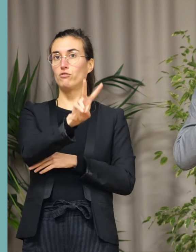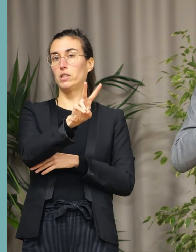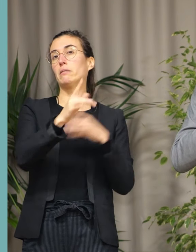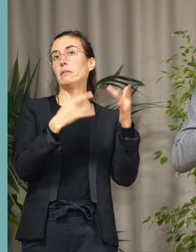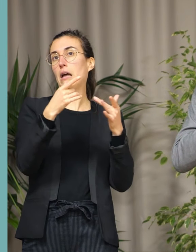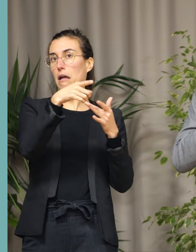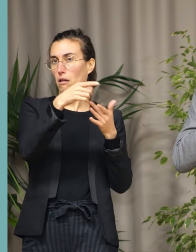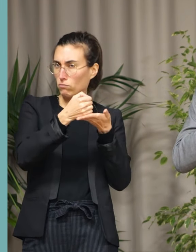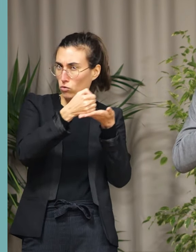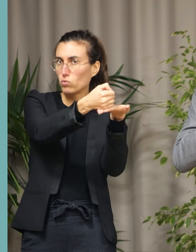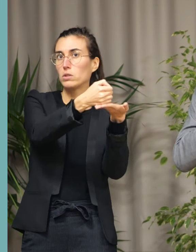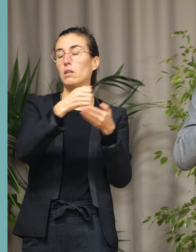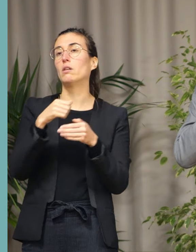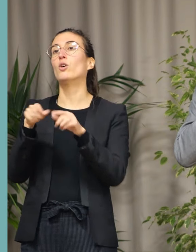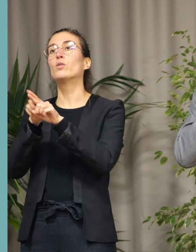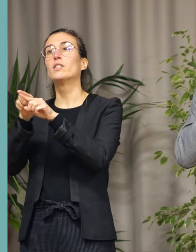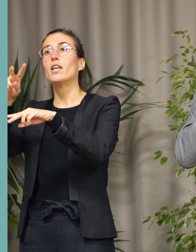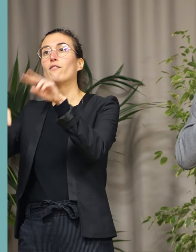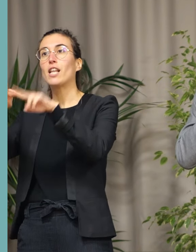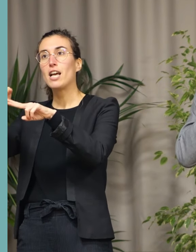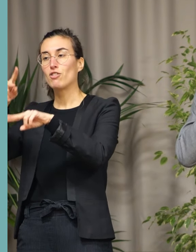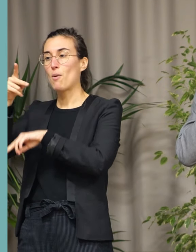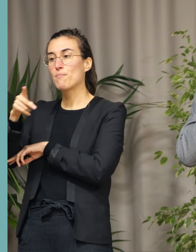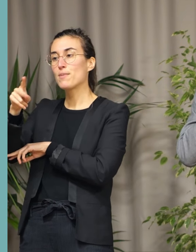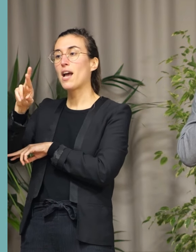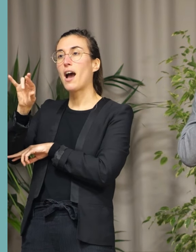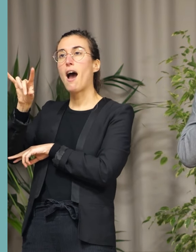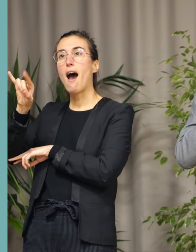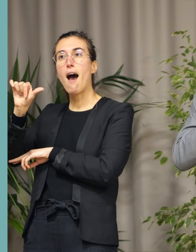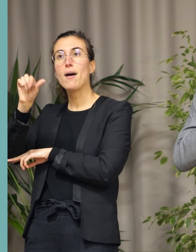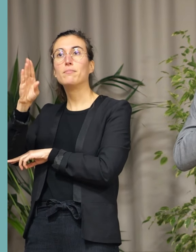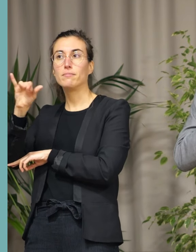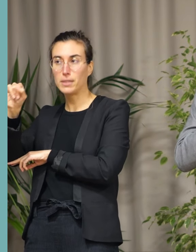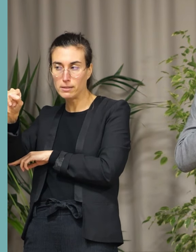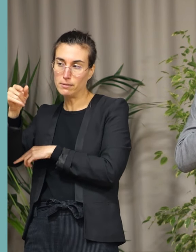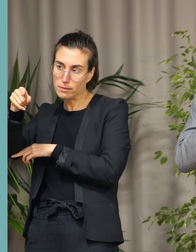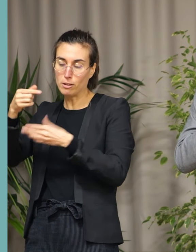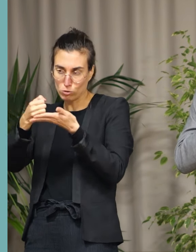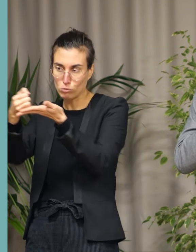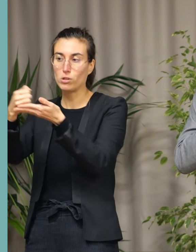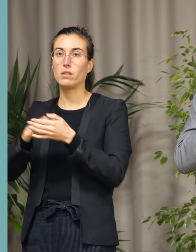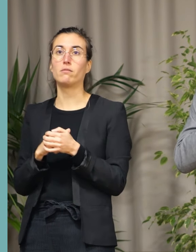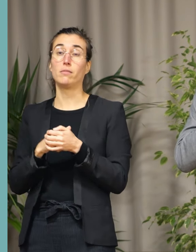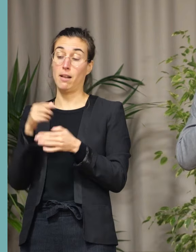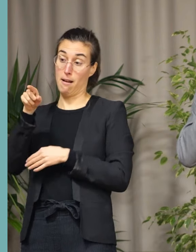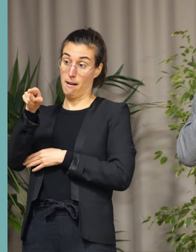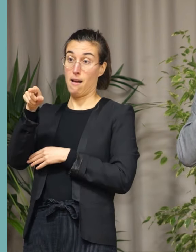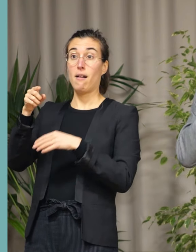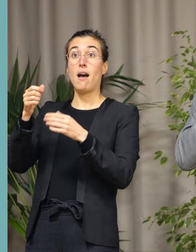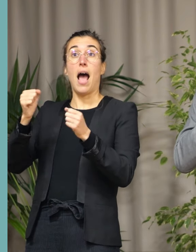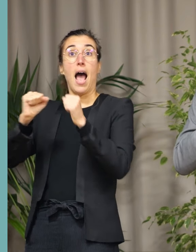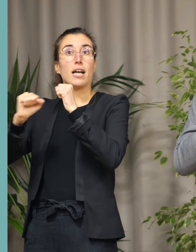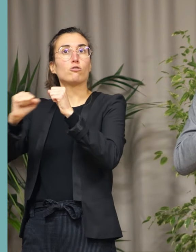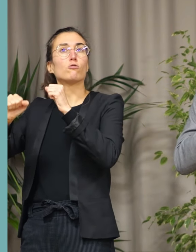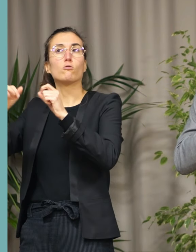village Pierre-Rabie. Le village Pierre-Rabie, l'action sociale, c'est l'ADN de notre commune et ce